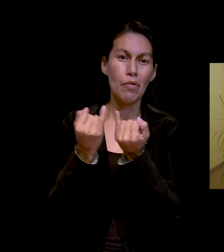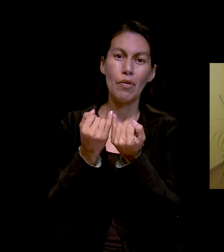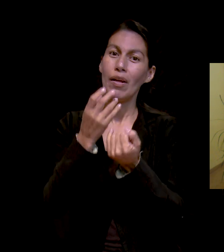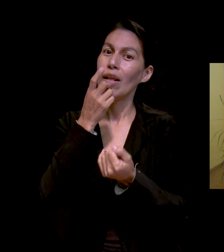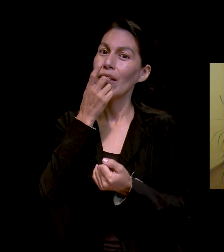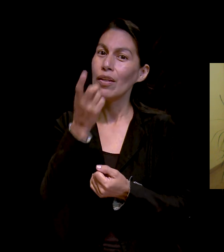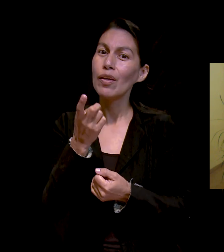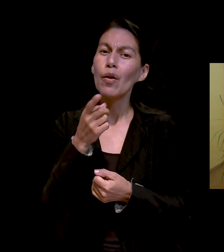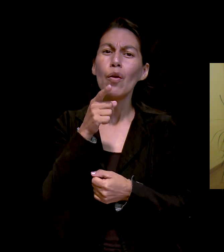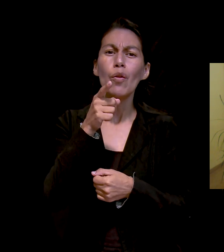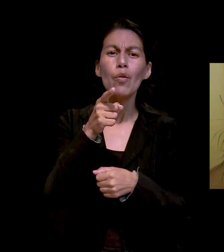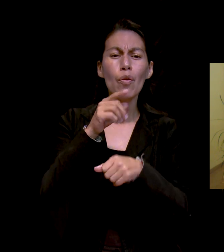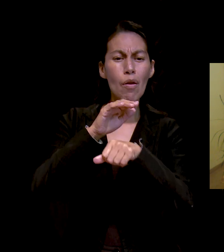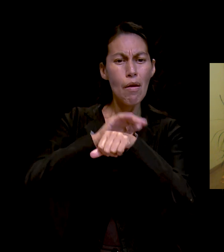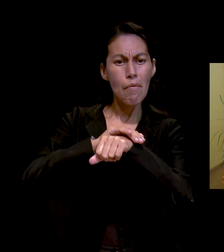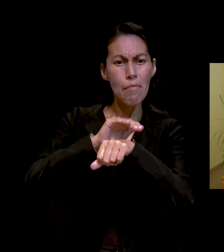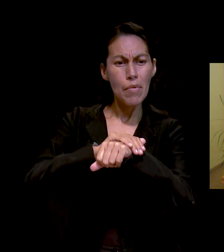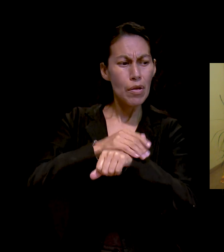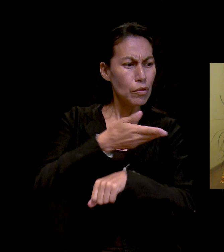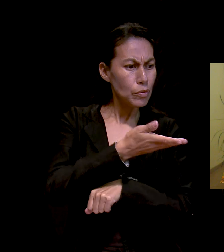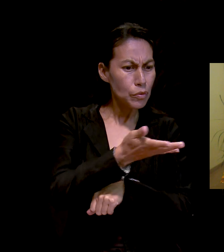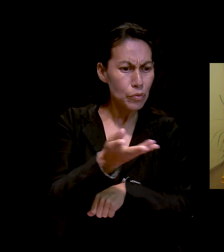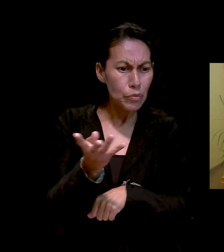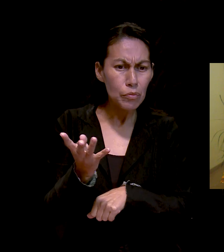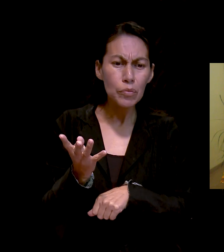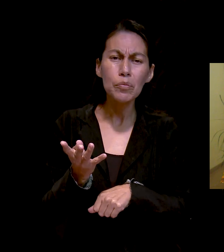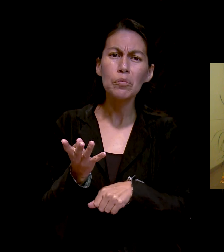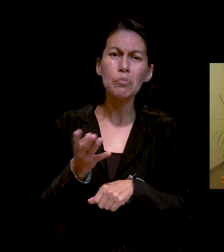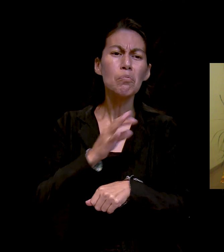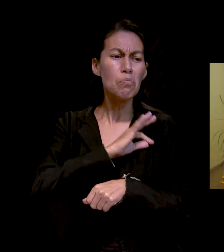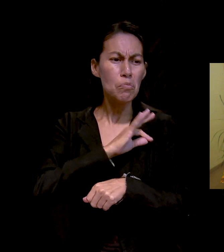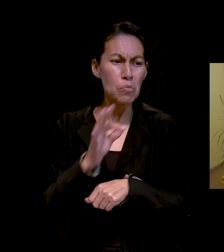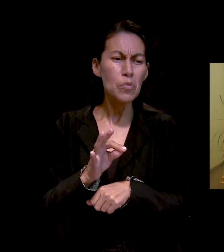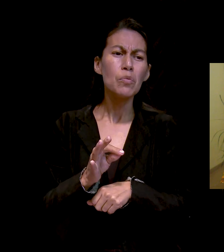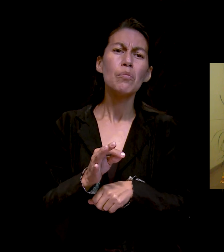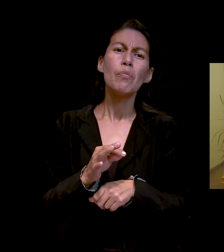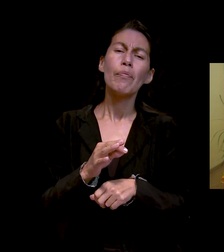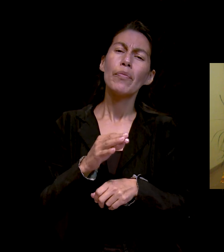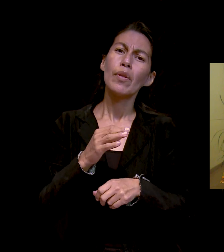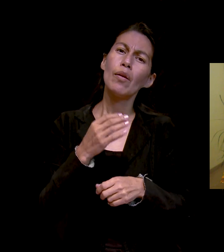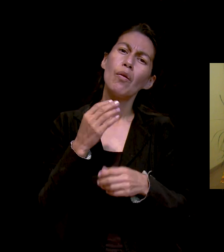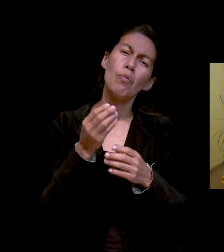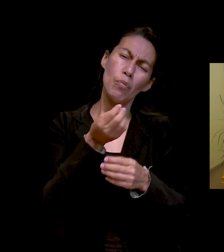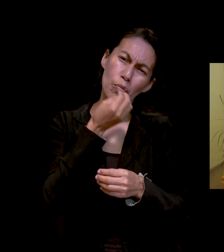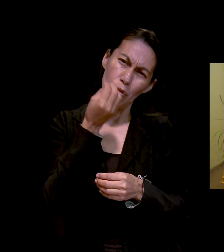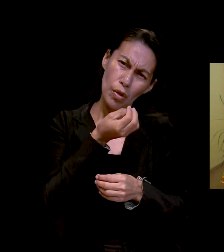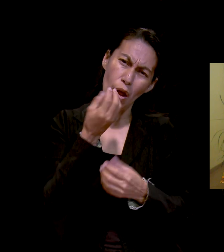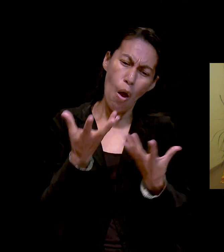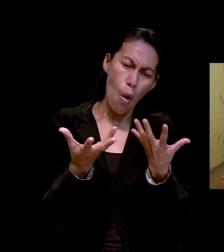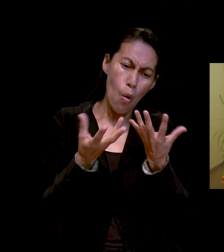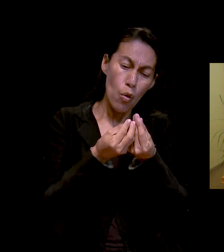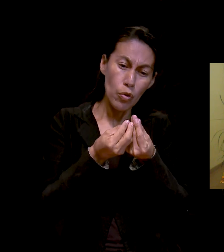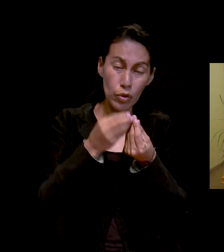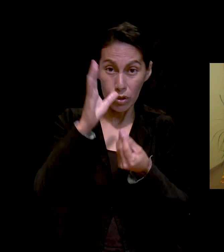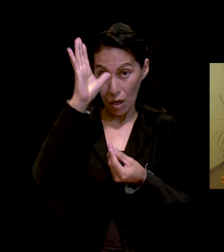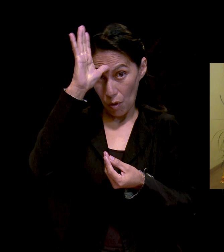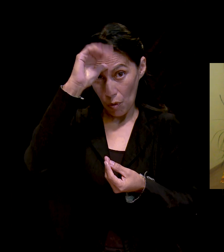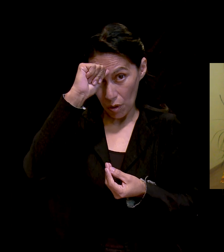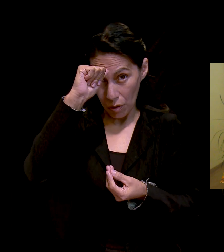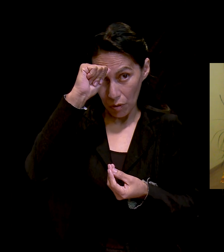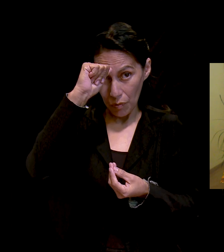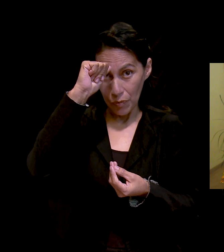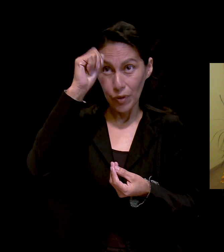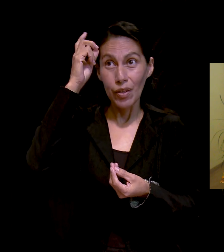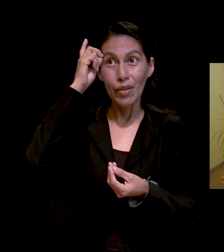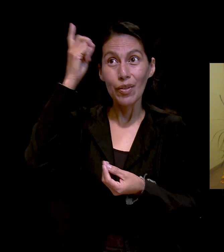podemos juntarnos con nuestros amigos y pedir, ponernos de acuerdo para pedir y entonces le